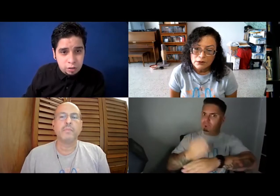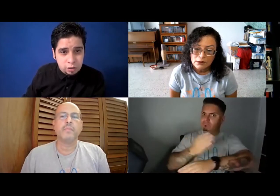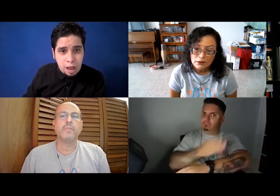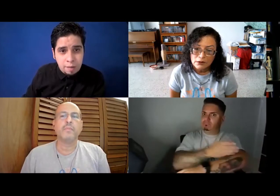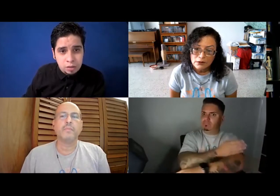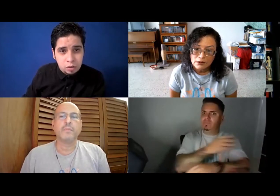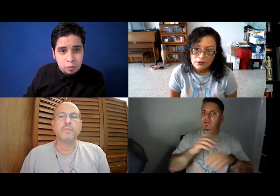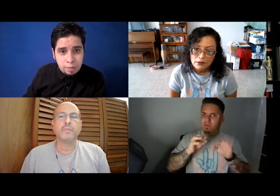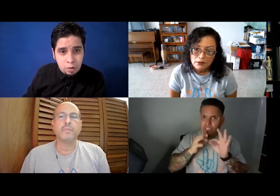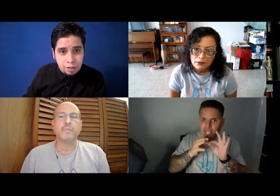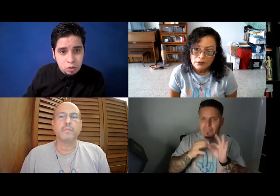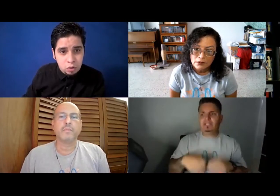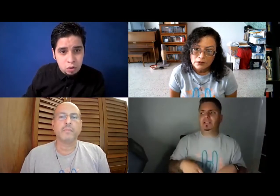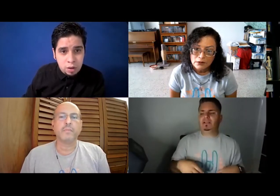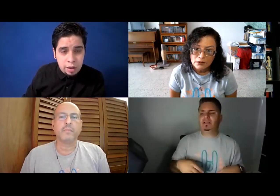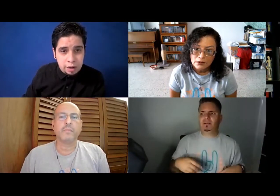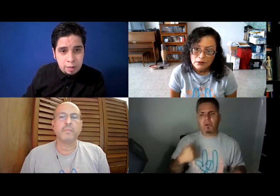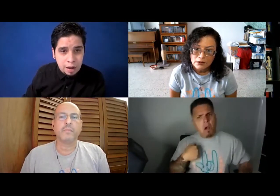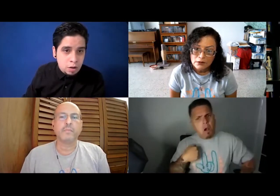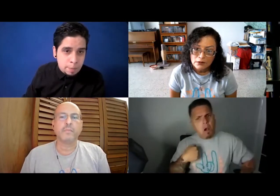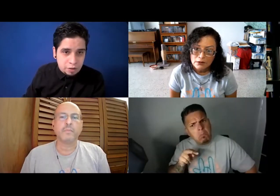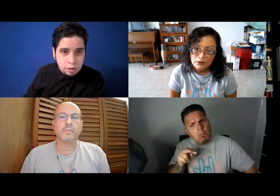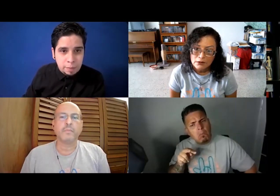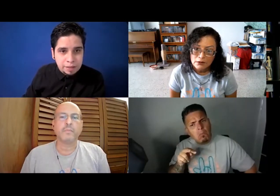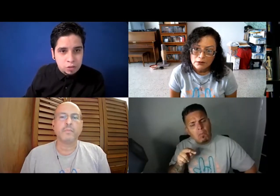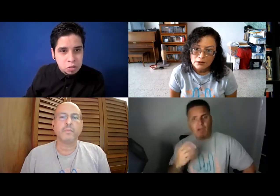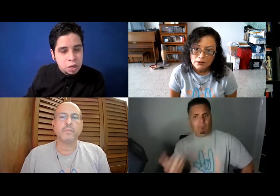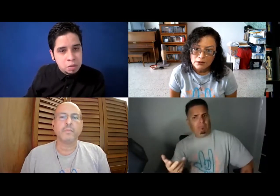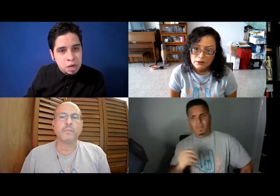estaba viendo y fui mejorando en el, ¿verdad? En el proceso de interpretación y dije, mira,